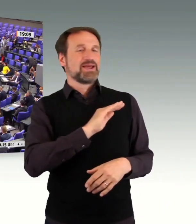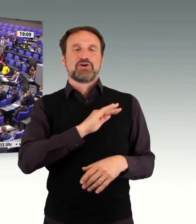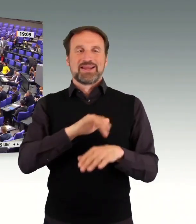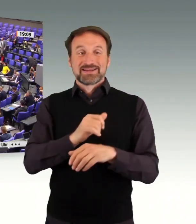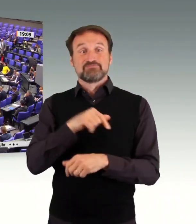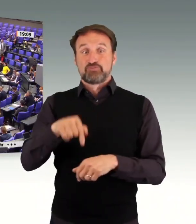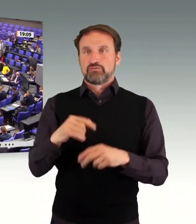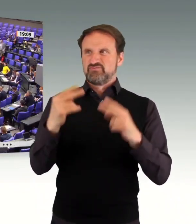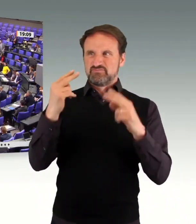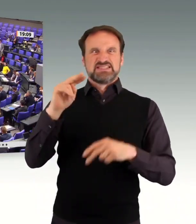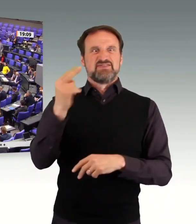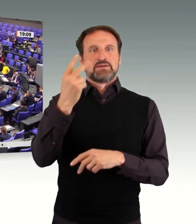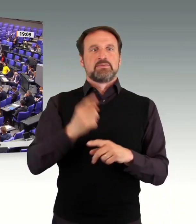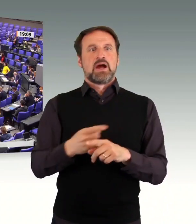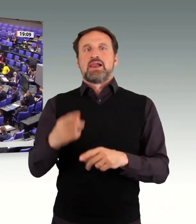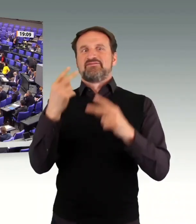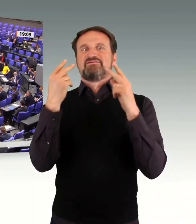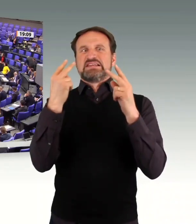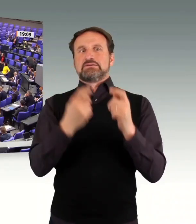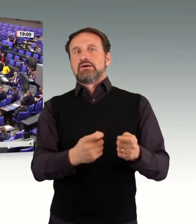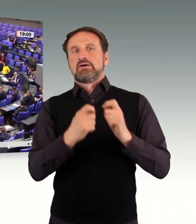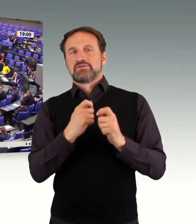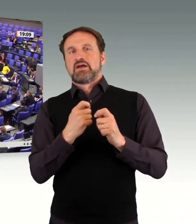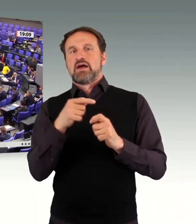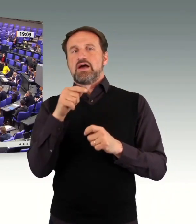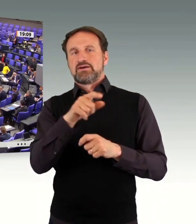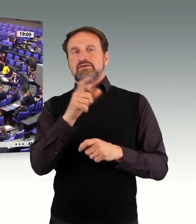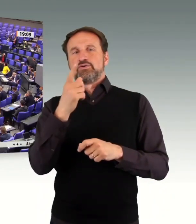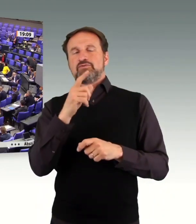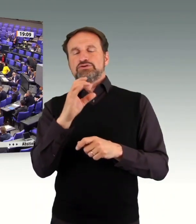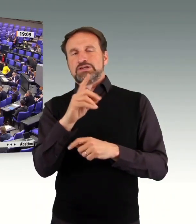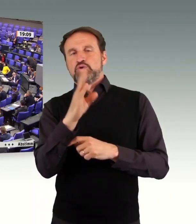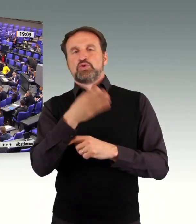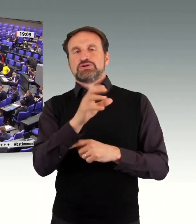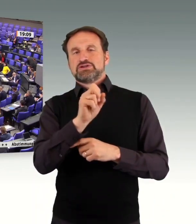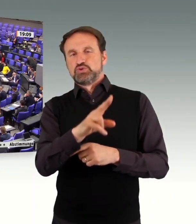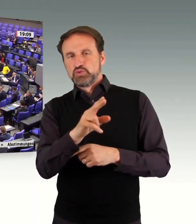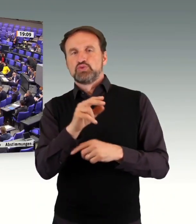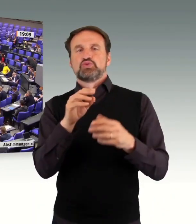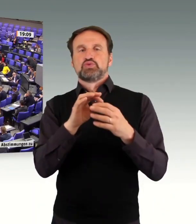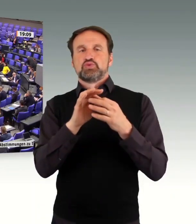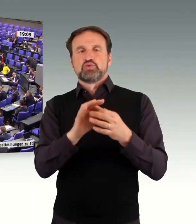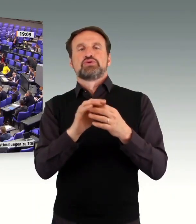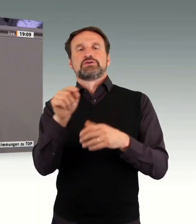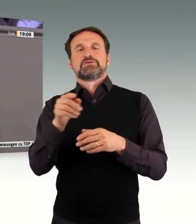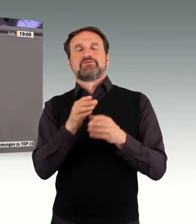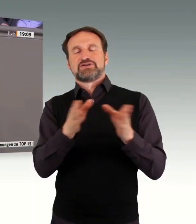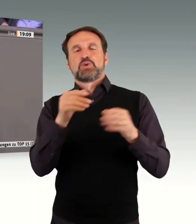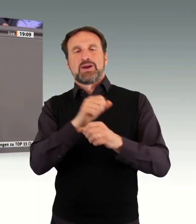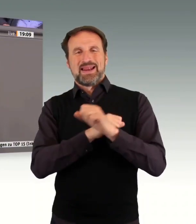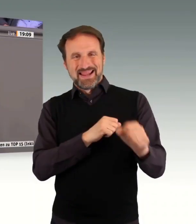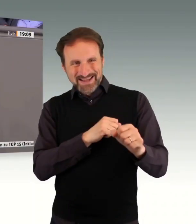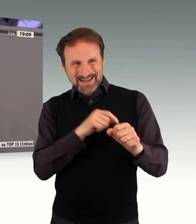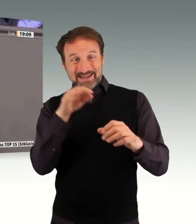mit Behinderungen und Beteiligung Ich erkenne an, dass Ihre Anträge in Teilen durchaus wichtige